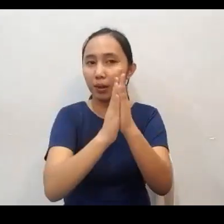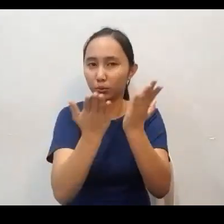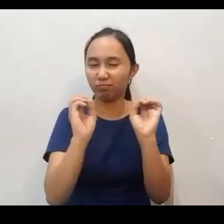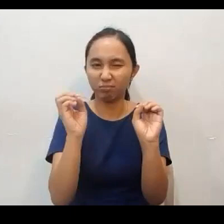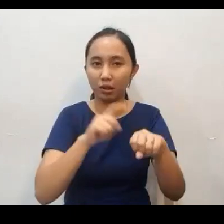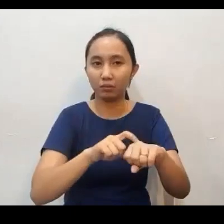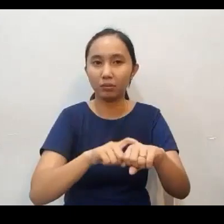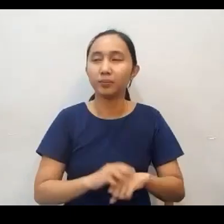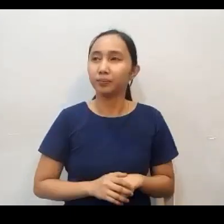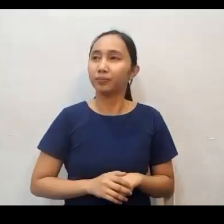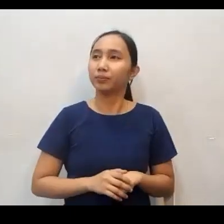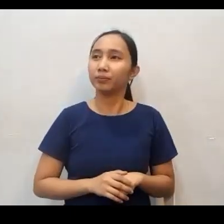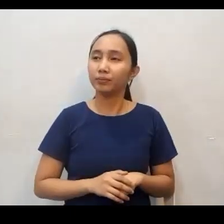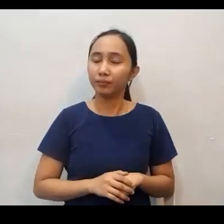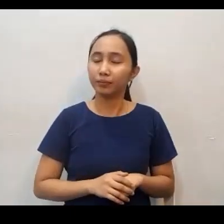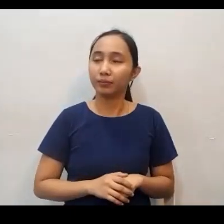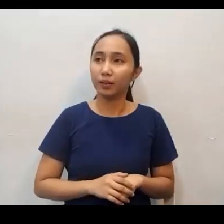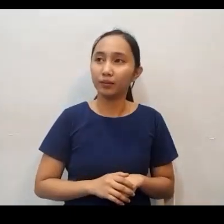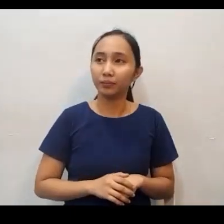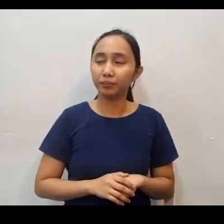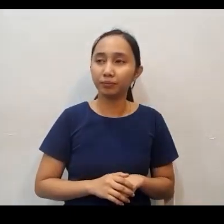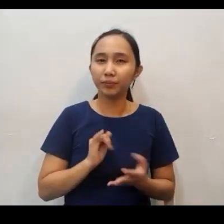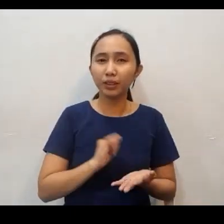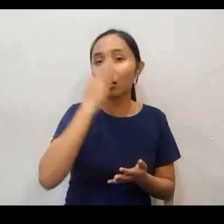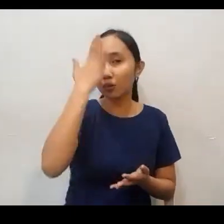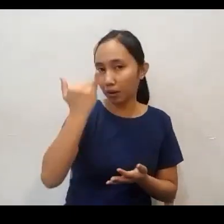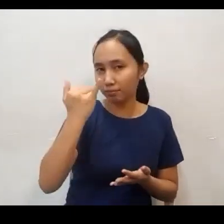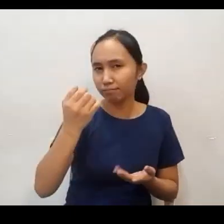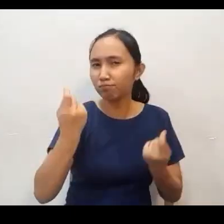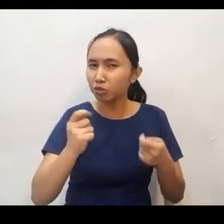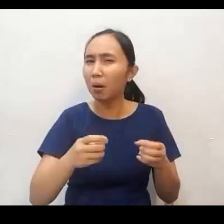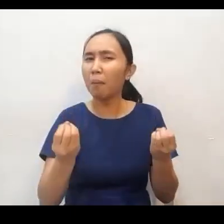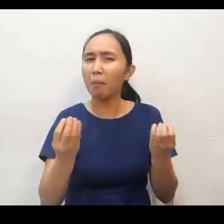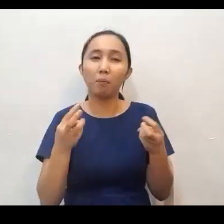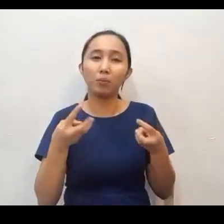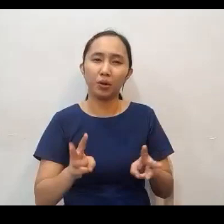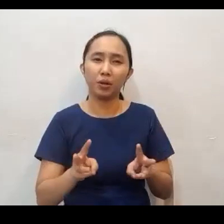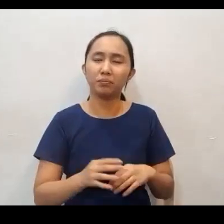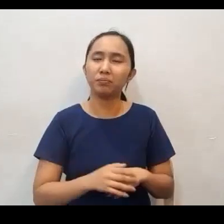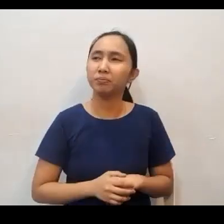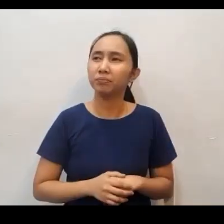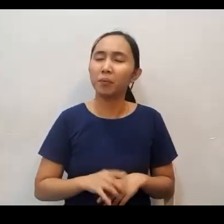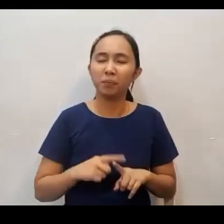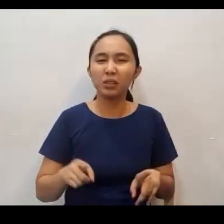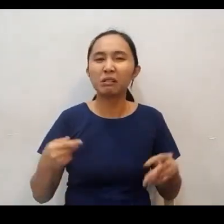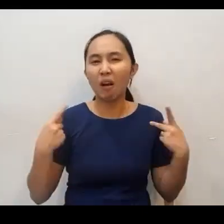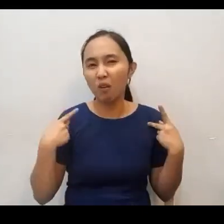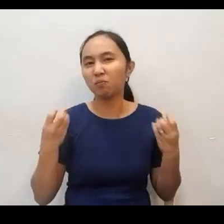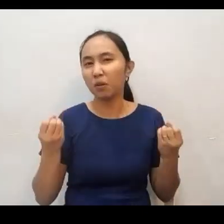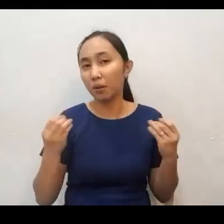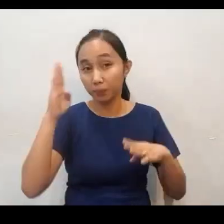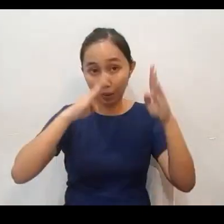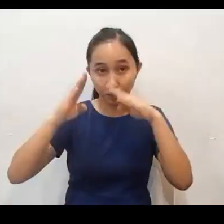magbasa ng Biblia. So, he tried many ways, but many problems. But